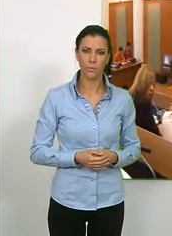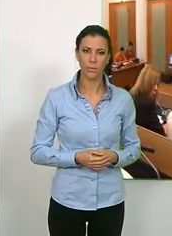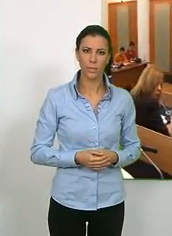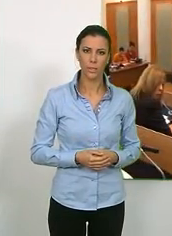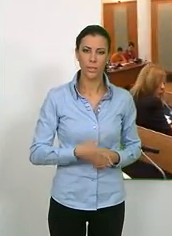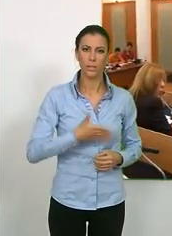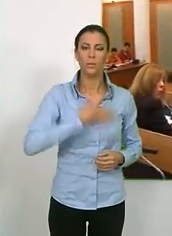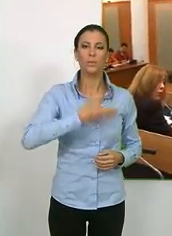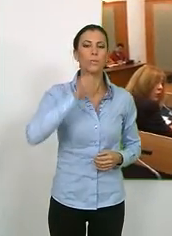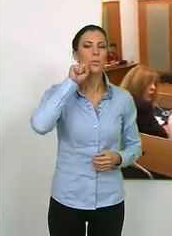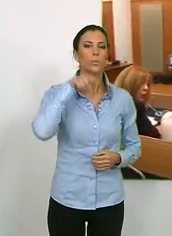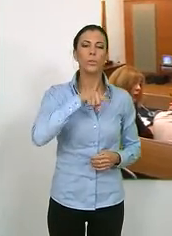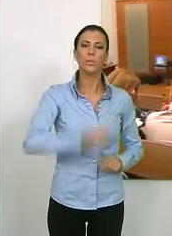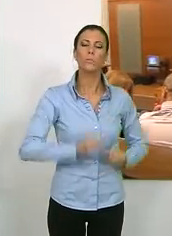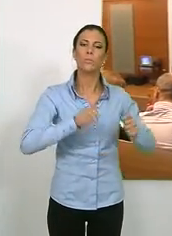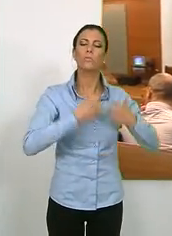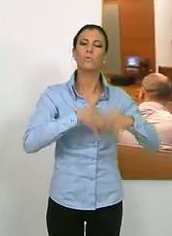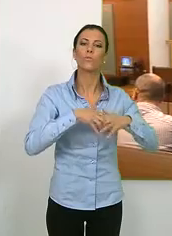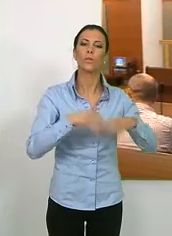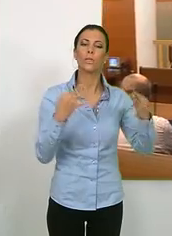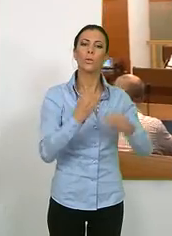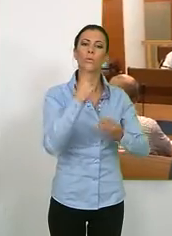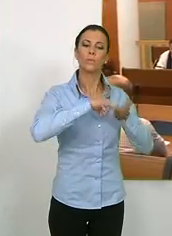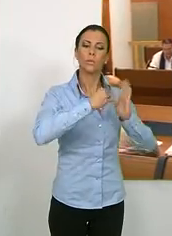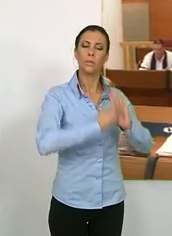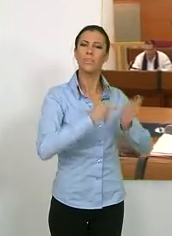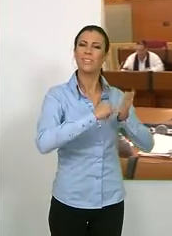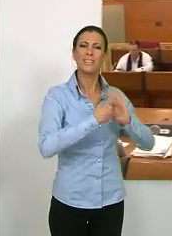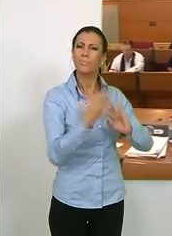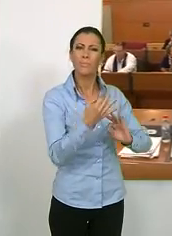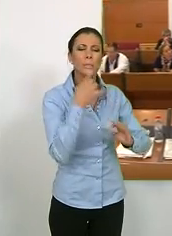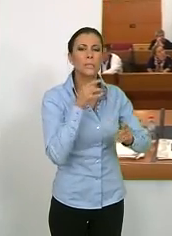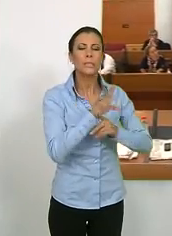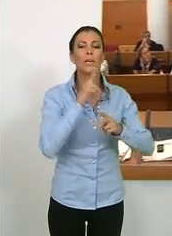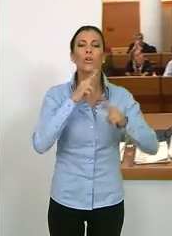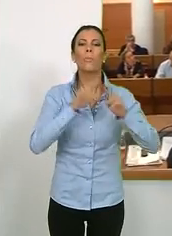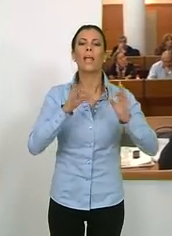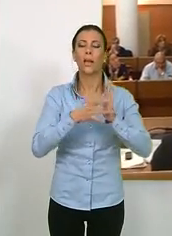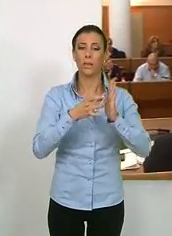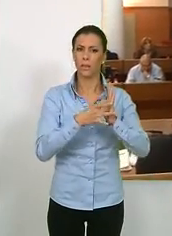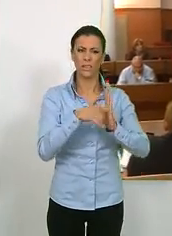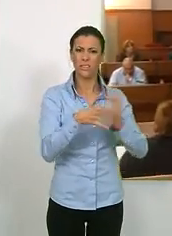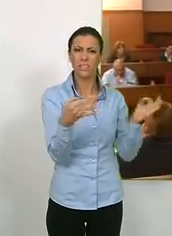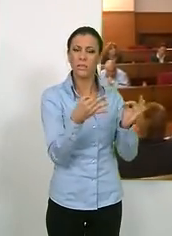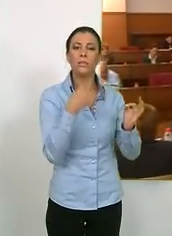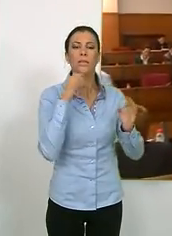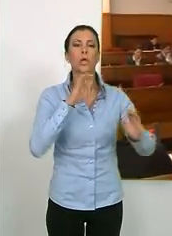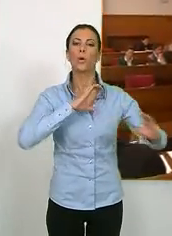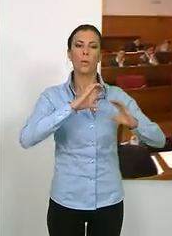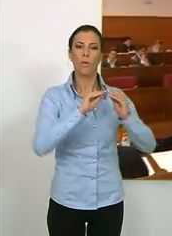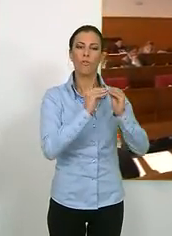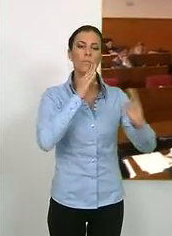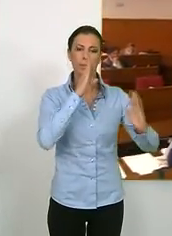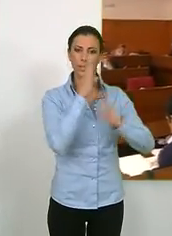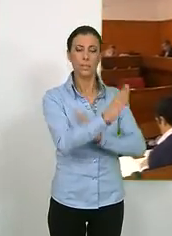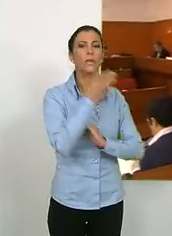El Ayuntamiento motileño va a poner en marcha un sistema de cartas de calidad. Se trata de una comunicación directa